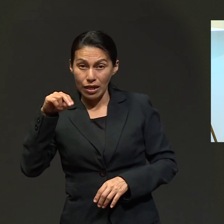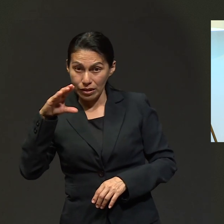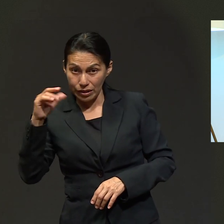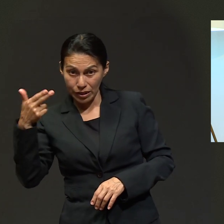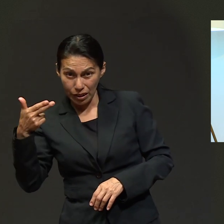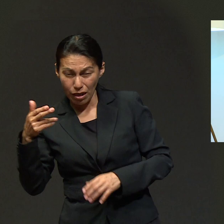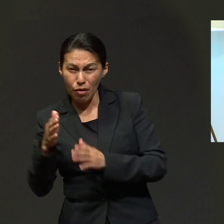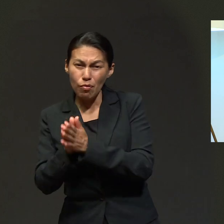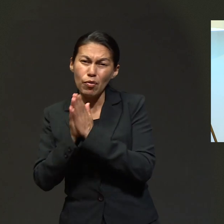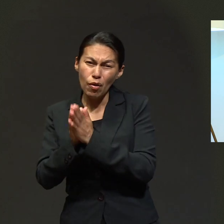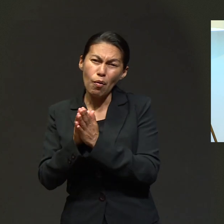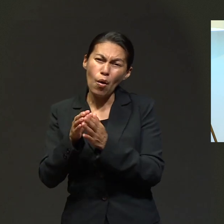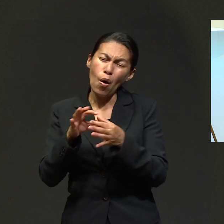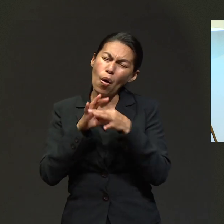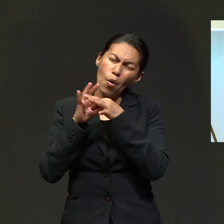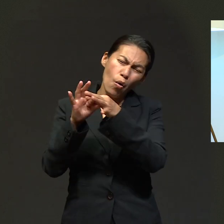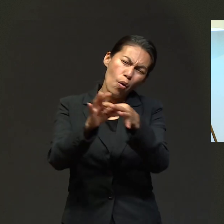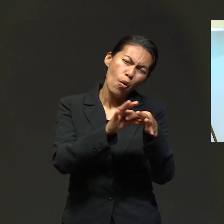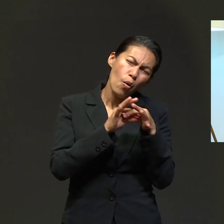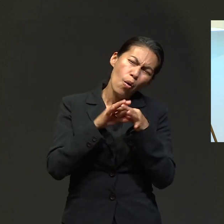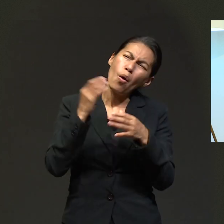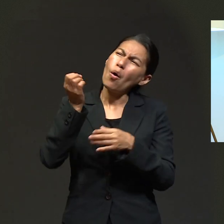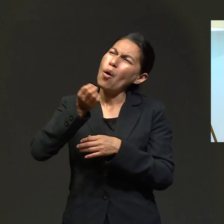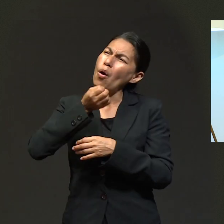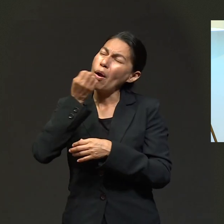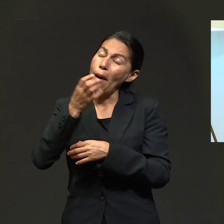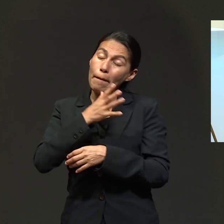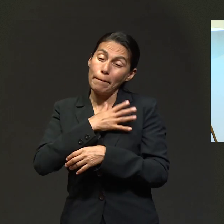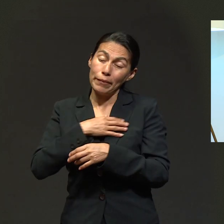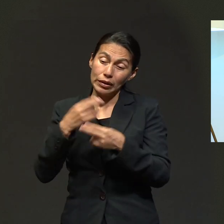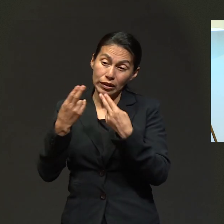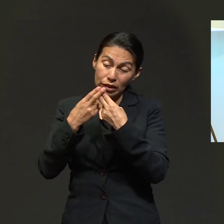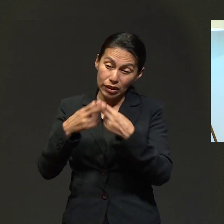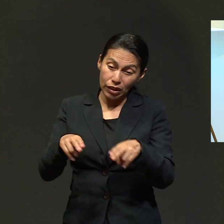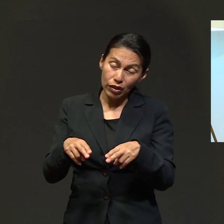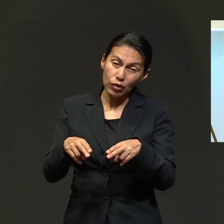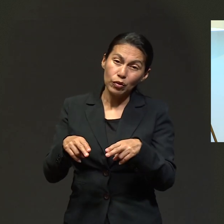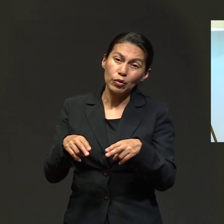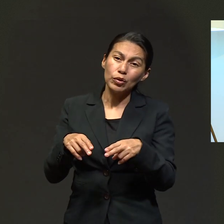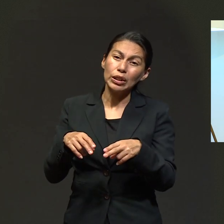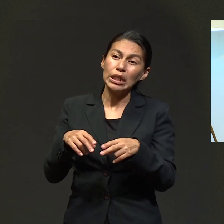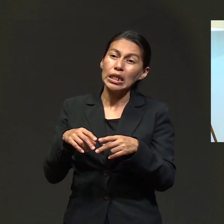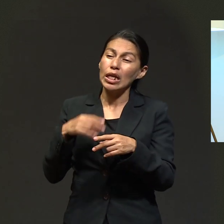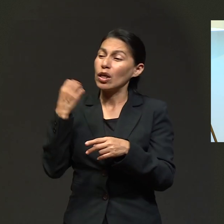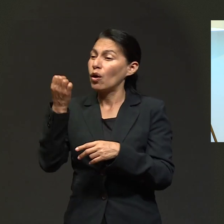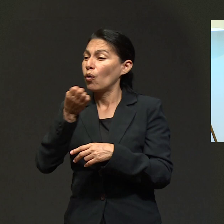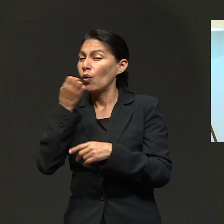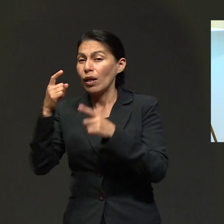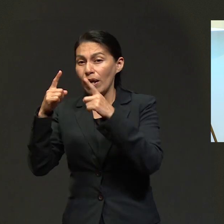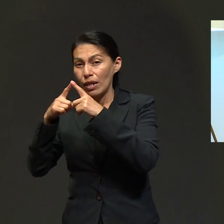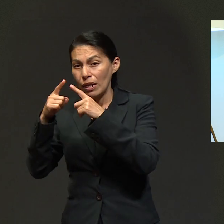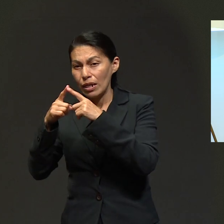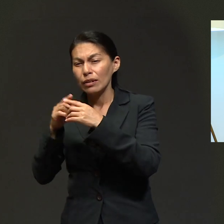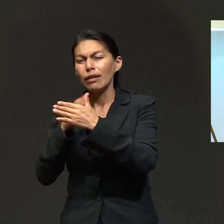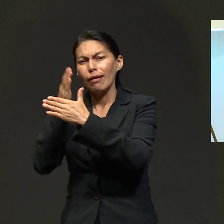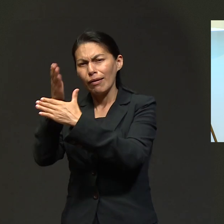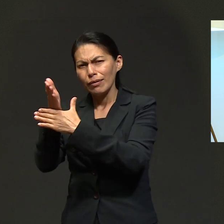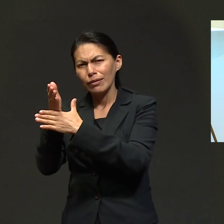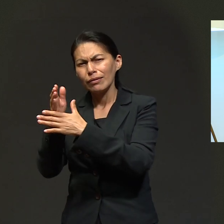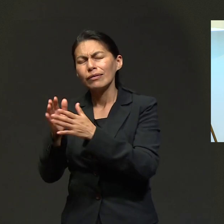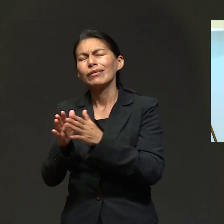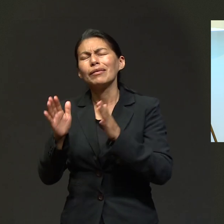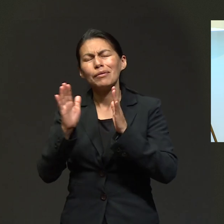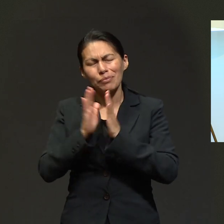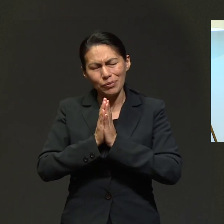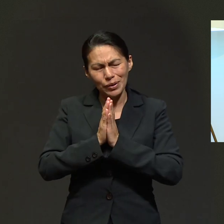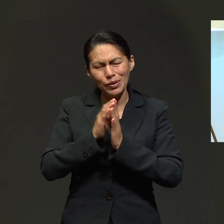para que mis nietos puedan ingresar a la escuela de nuestra iglesia. Amén, vamos a estar orando por esto. Ricardo H